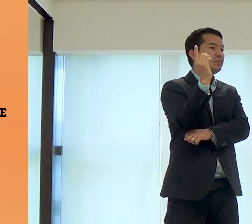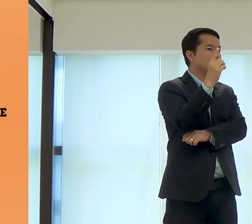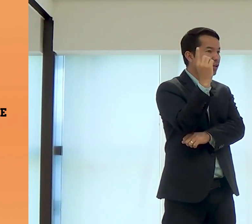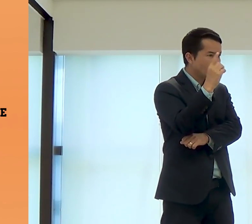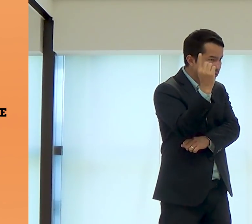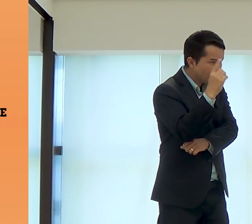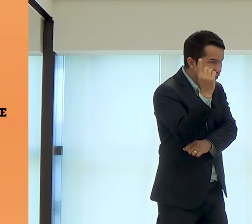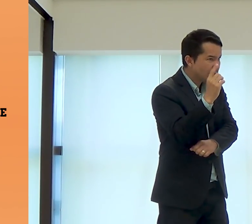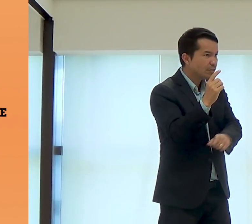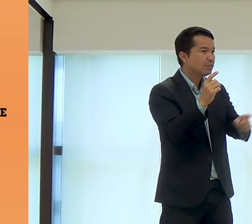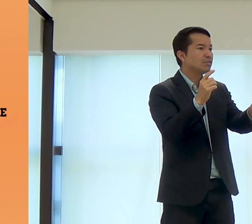Davi.